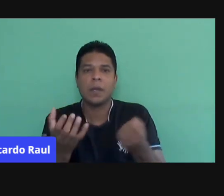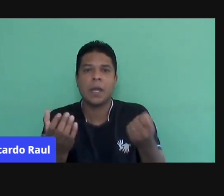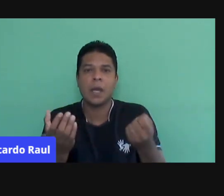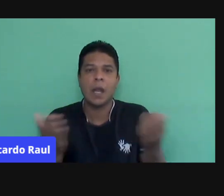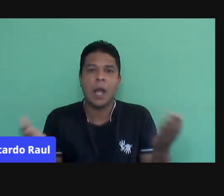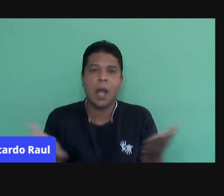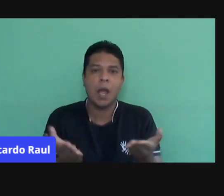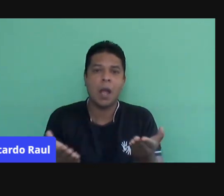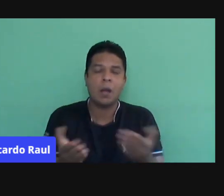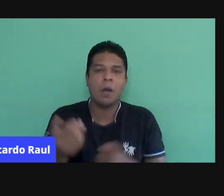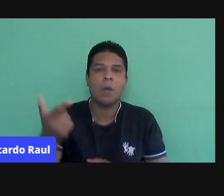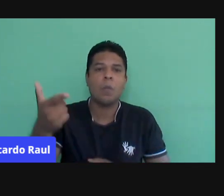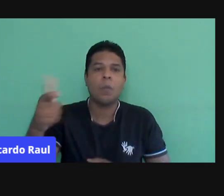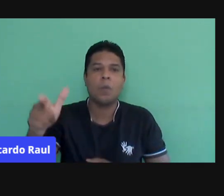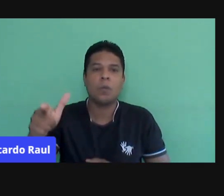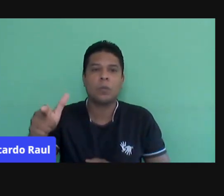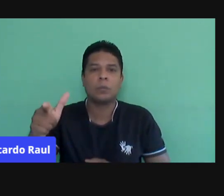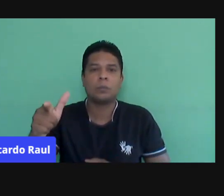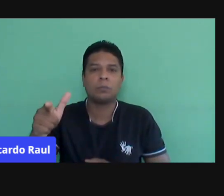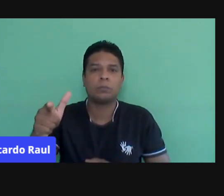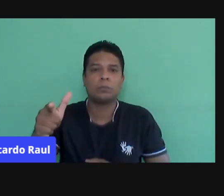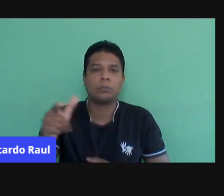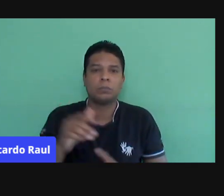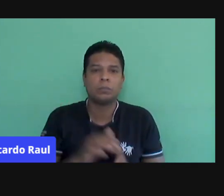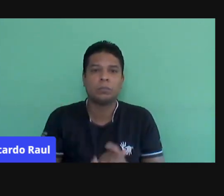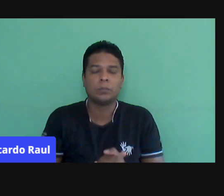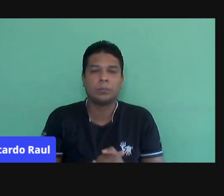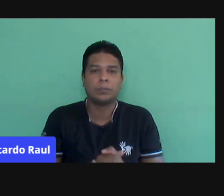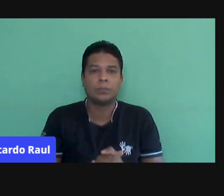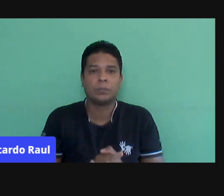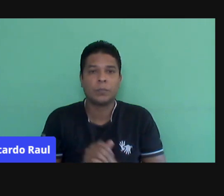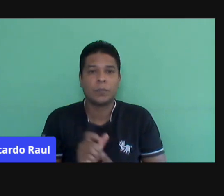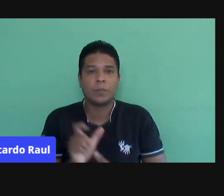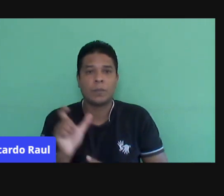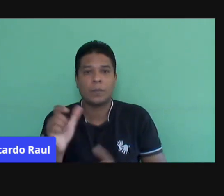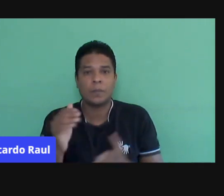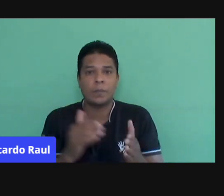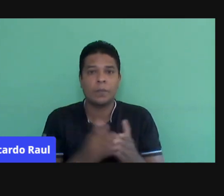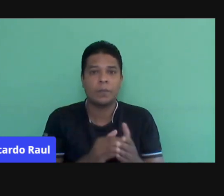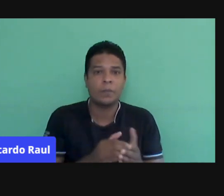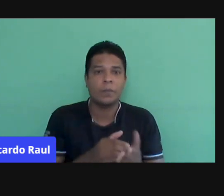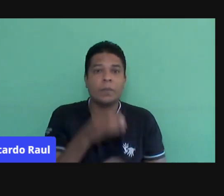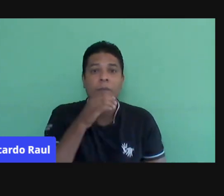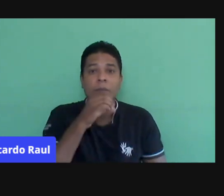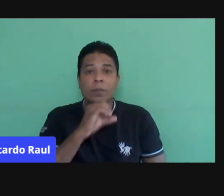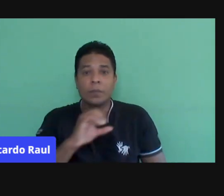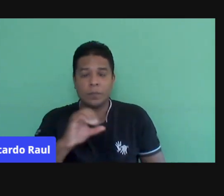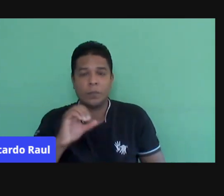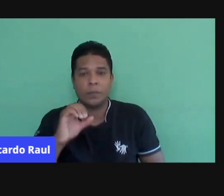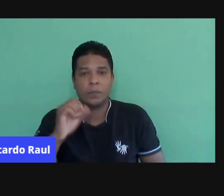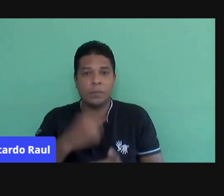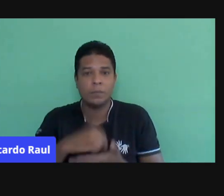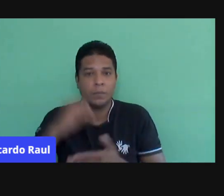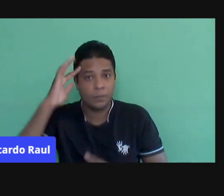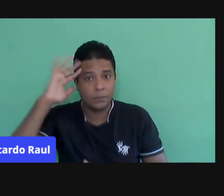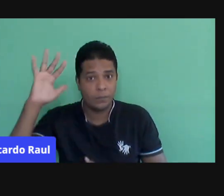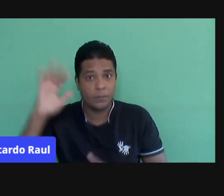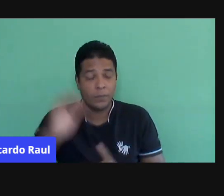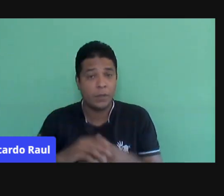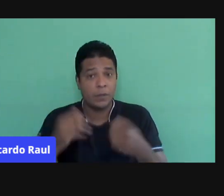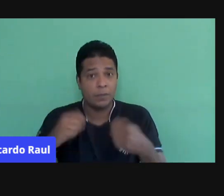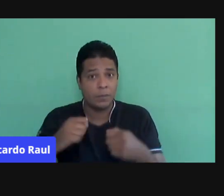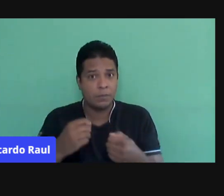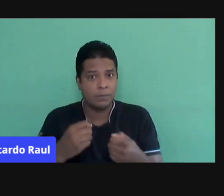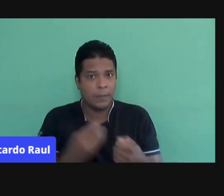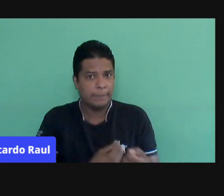outro modo de fazer, né? Vamos pegar a última frase de Paulo Freire, fazer de outro modo. Eu preciso da vida para esse